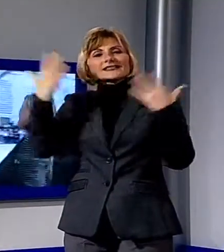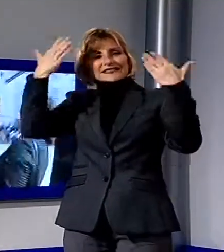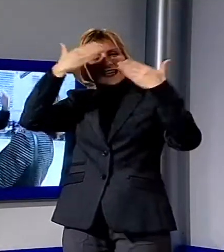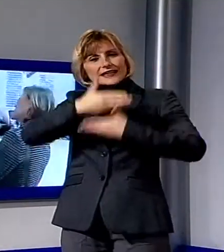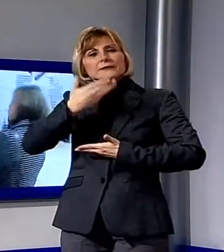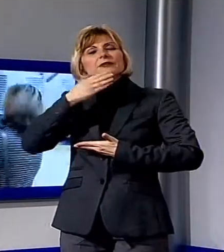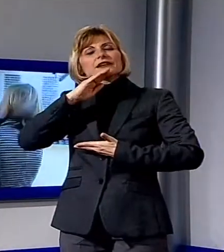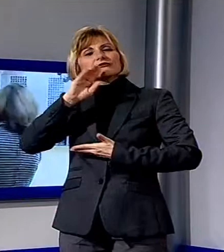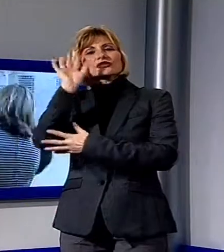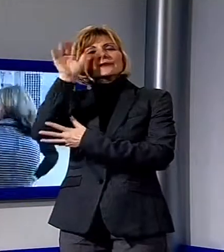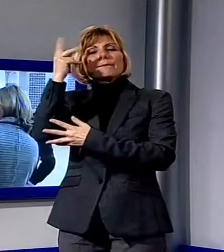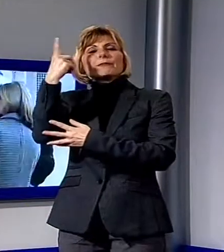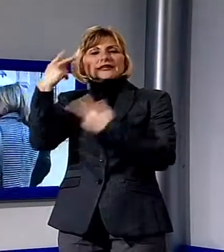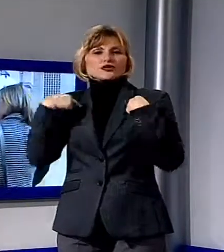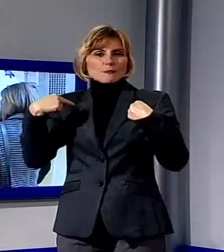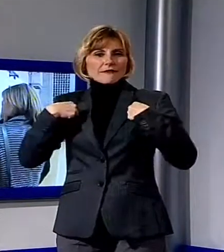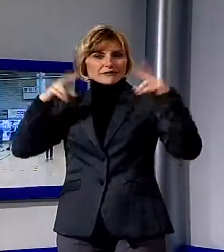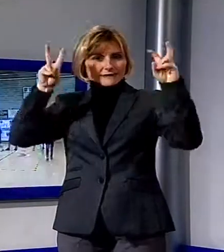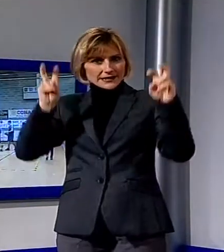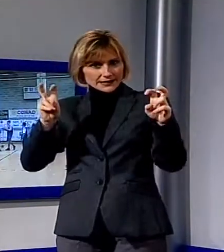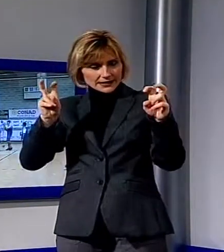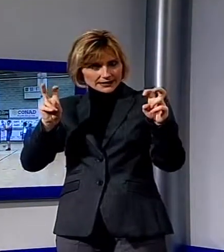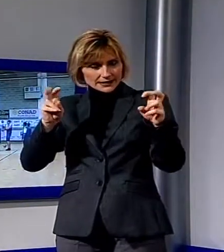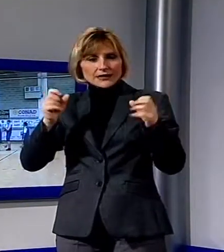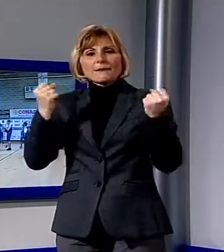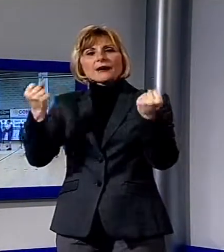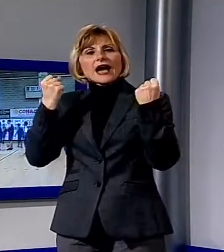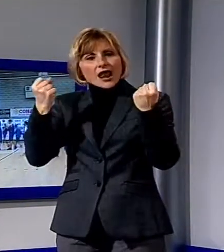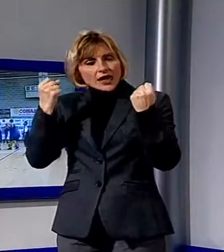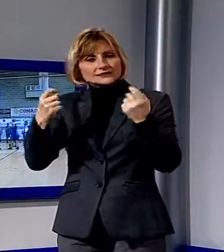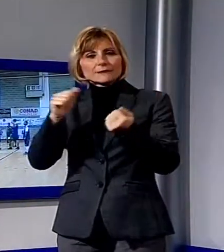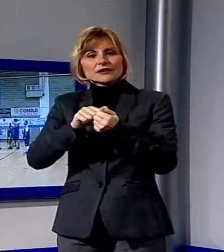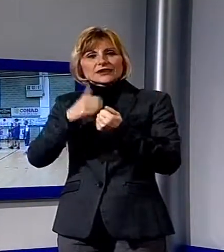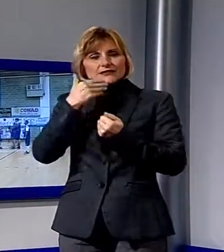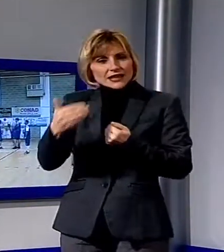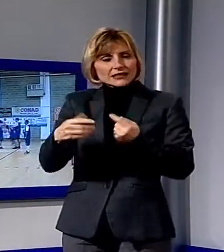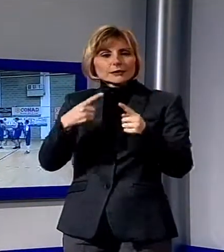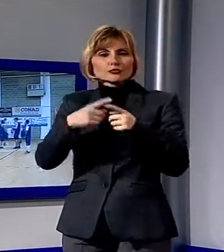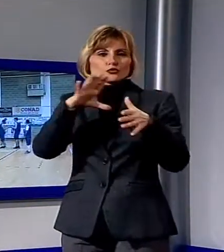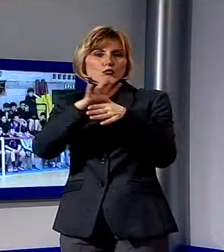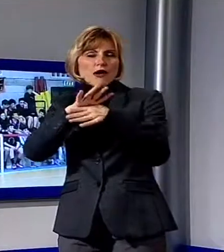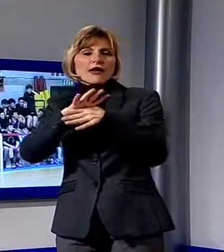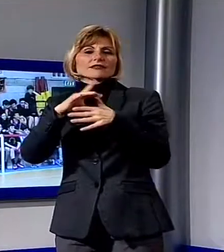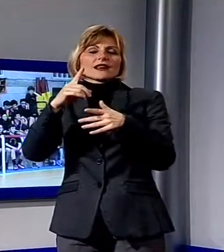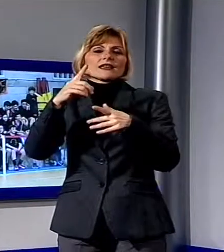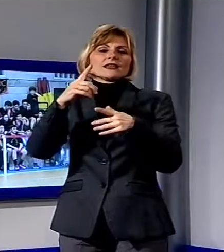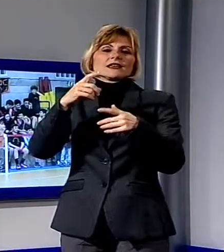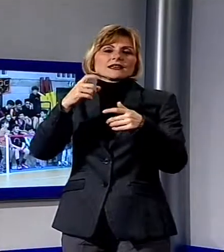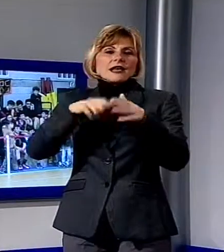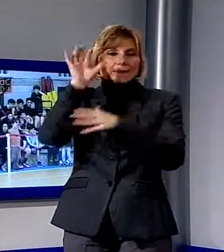Tommasi dal comune di Pietrasanta, insieme a Versilia Basket 2002 e all'associazione Amici del Mondo Onlus, con